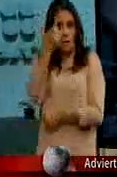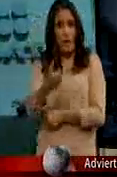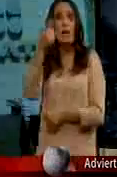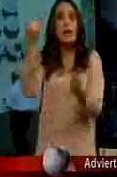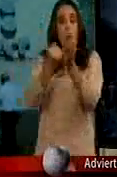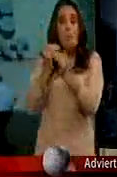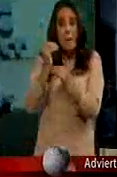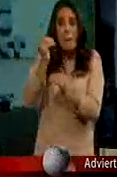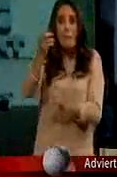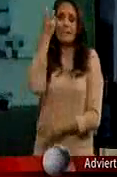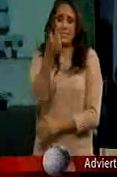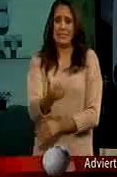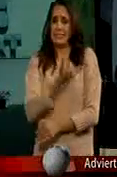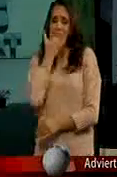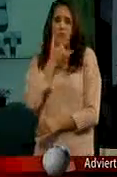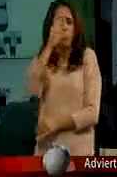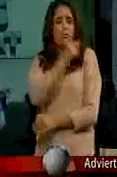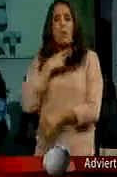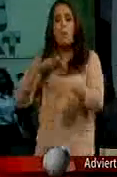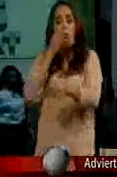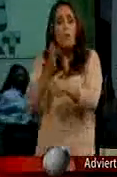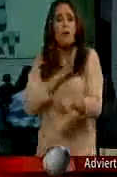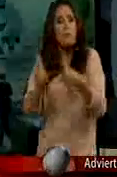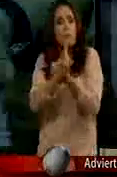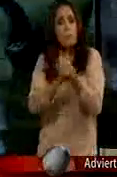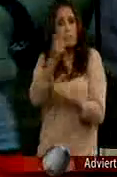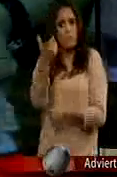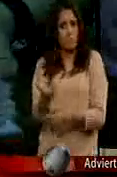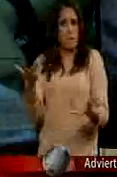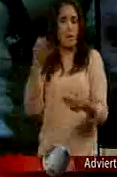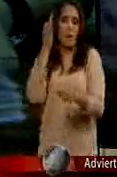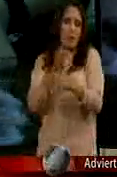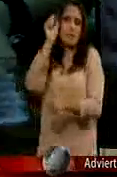los impuestos Esto es lo que dice Quien pasó por ahí Por la mismísima hacienda